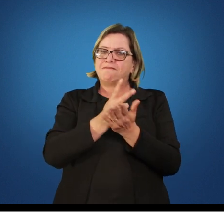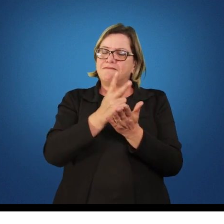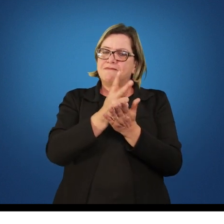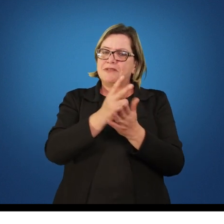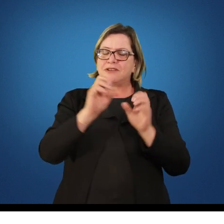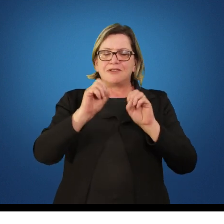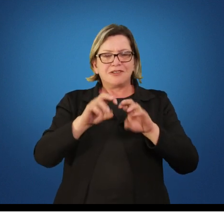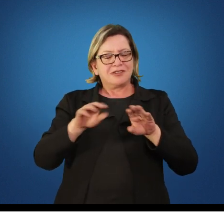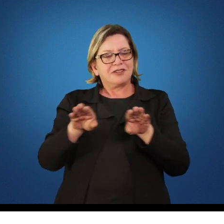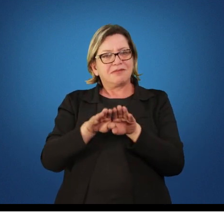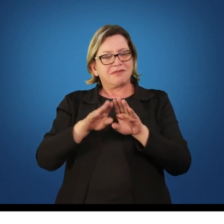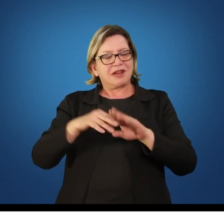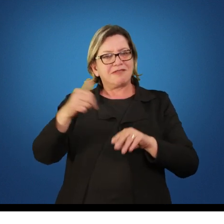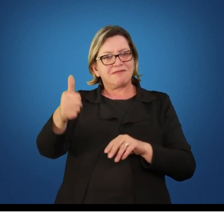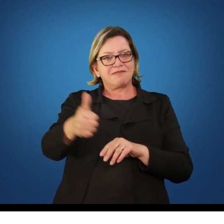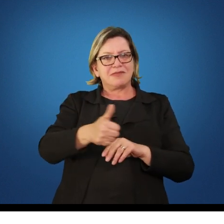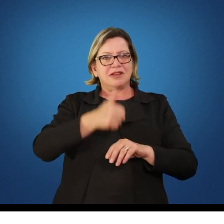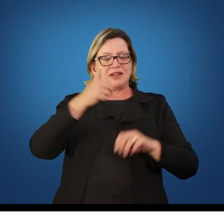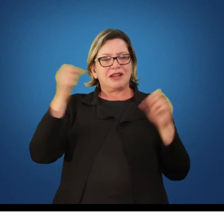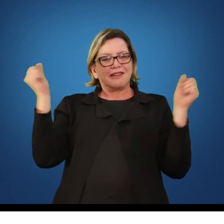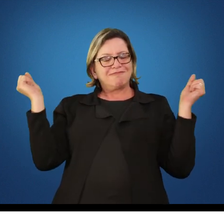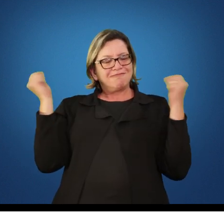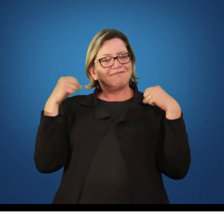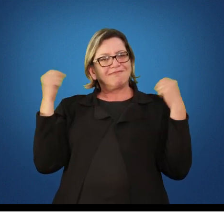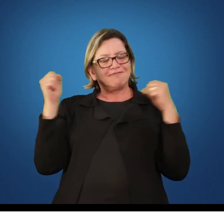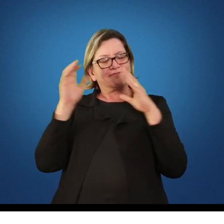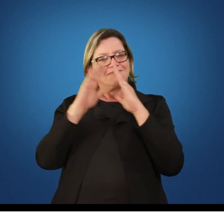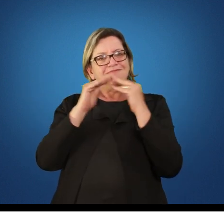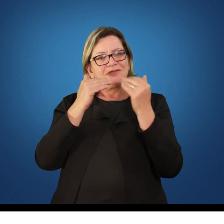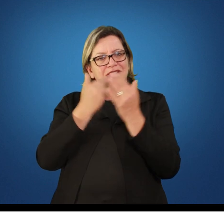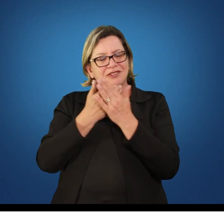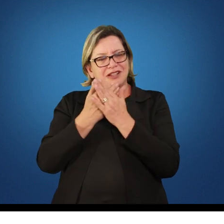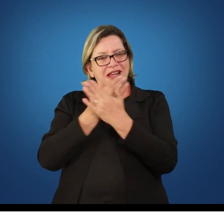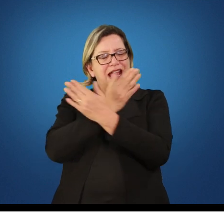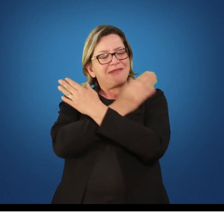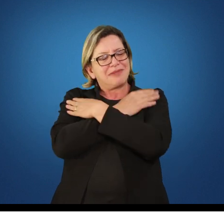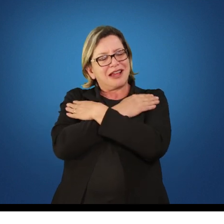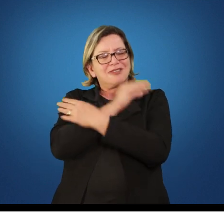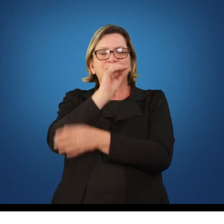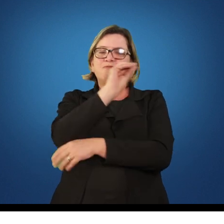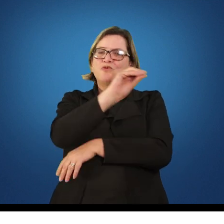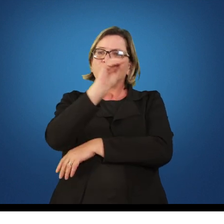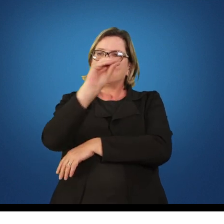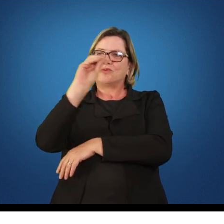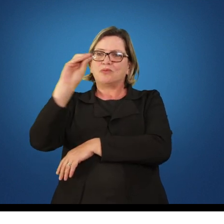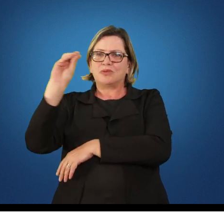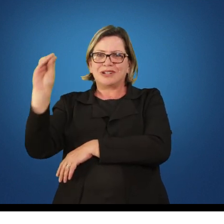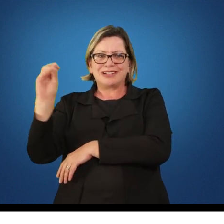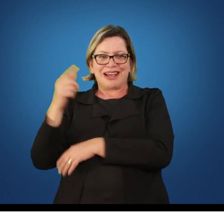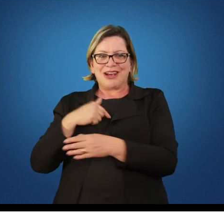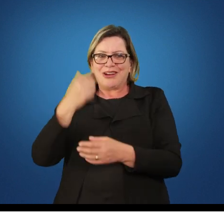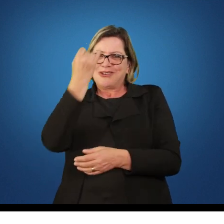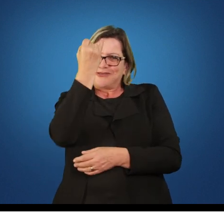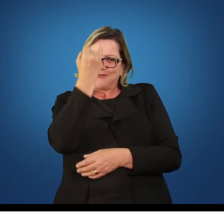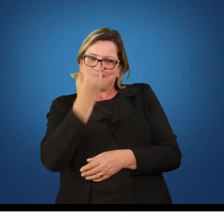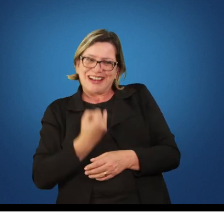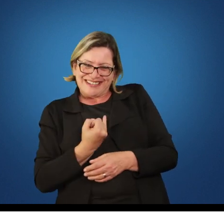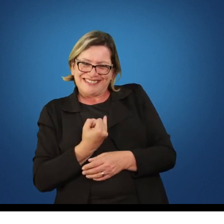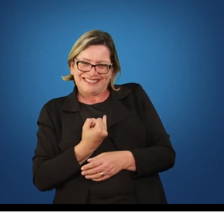física na escola um abraço pra vocês e um beijo do magro né não do gordo do magro até